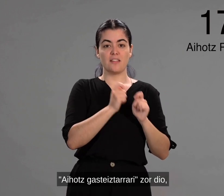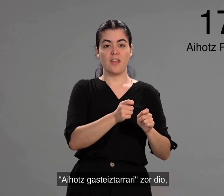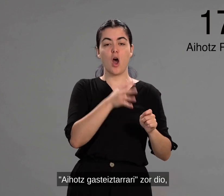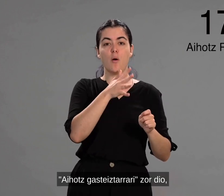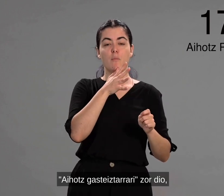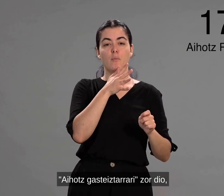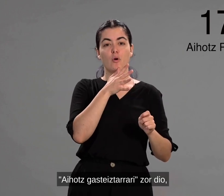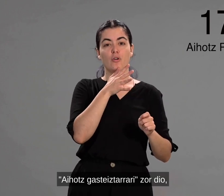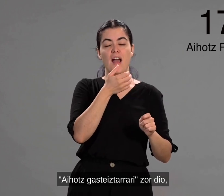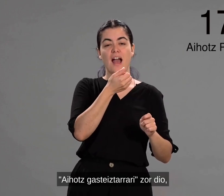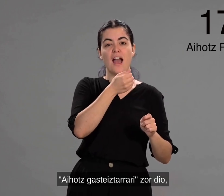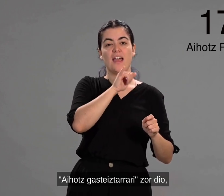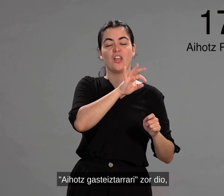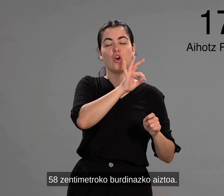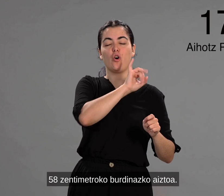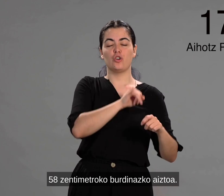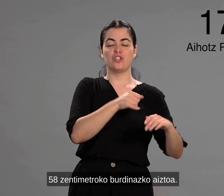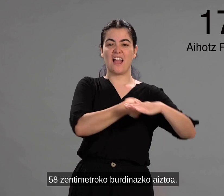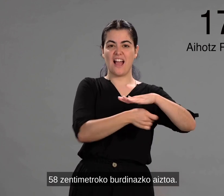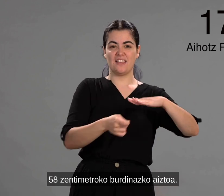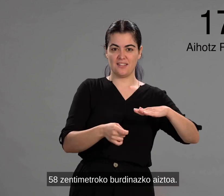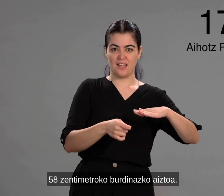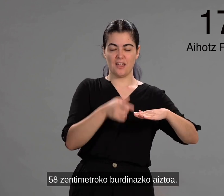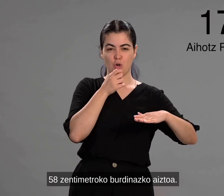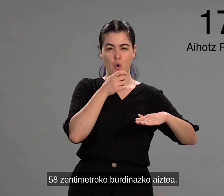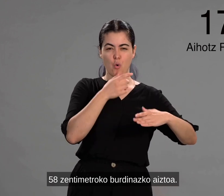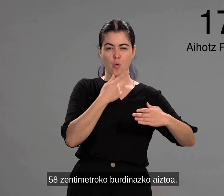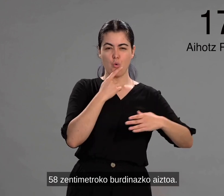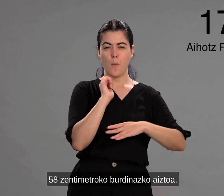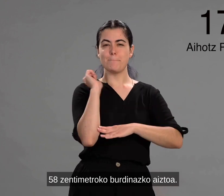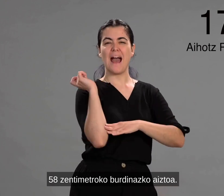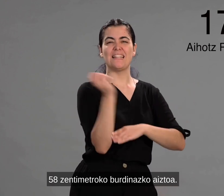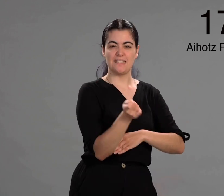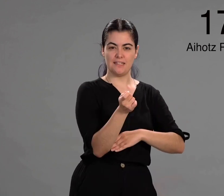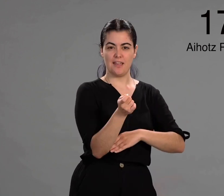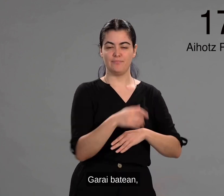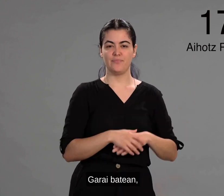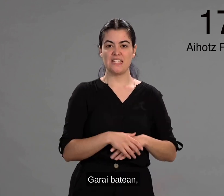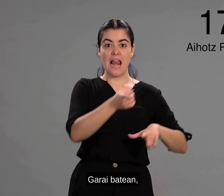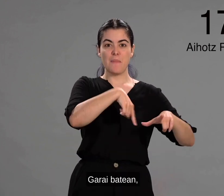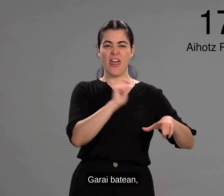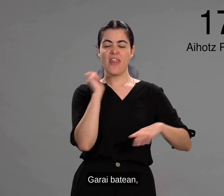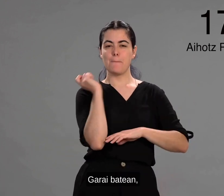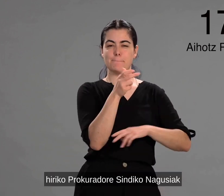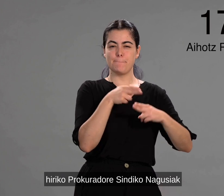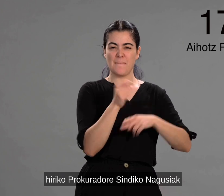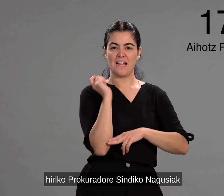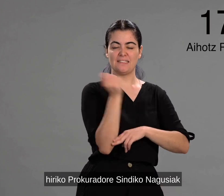gazteiztarrari zordio, berrogeita emezortzi zentimetroko burdinazko aiztoa. Garai batean, iriko prokuradore